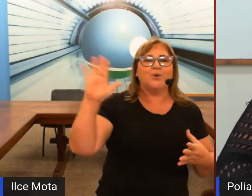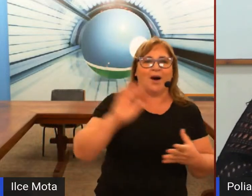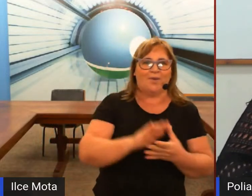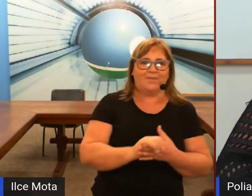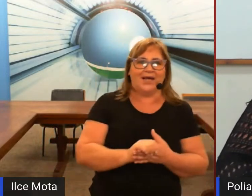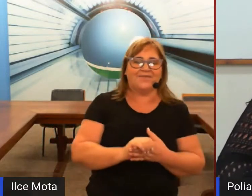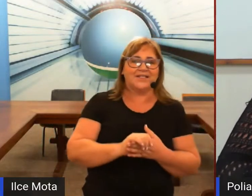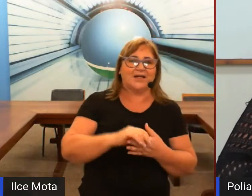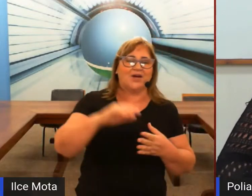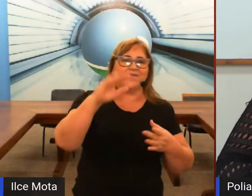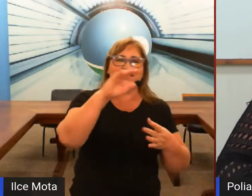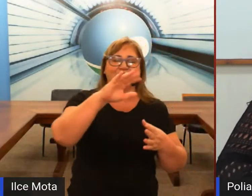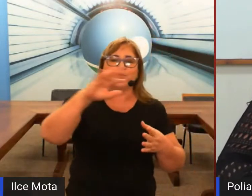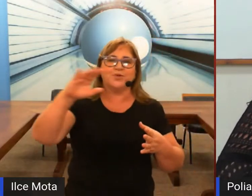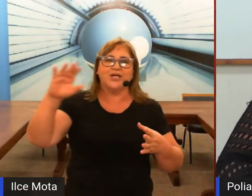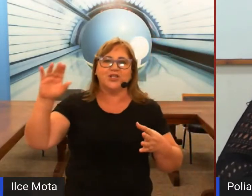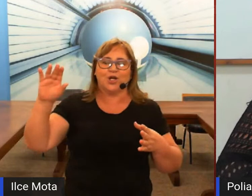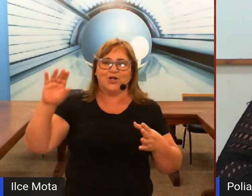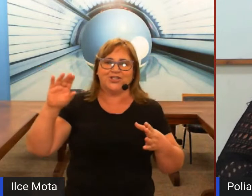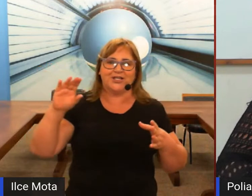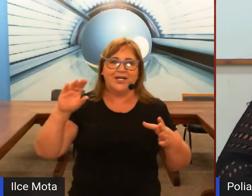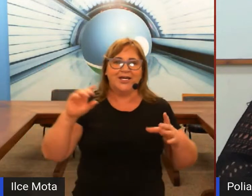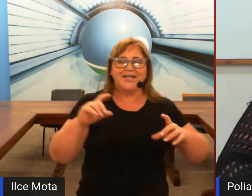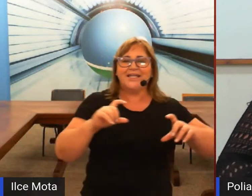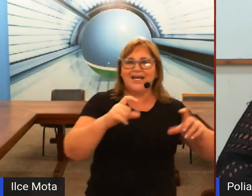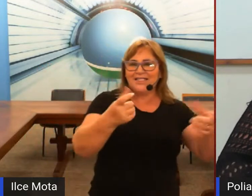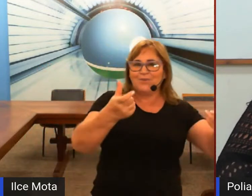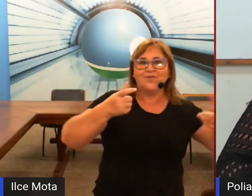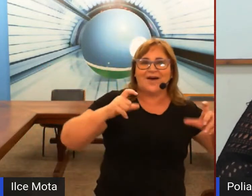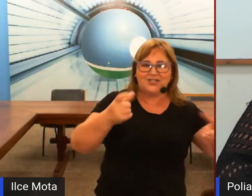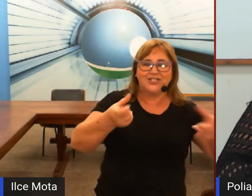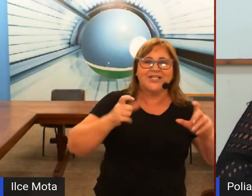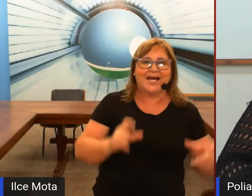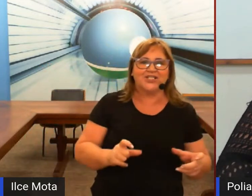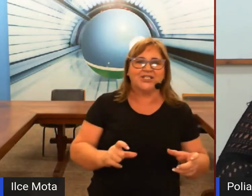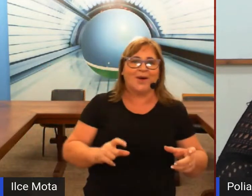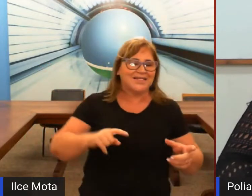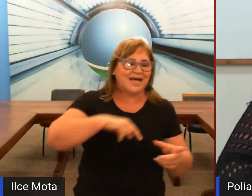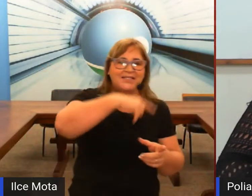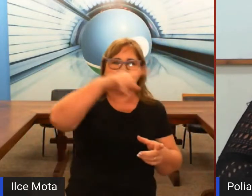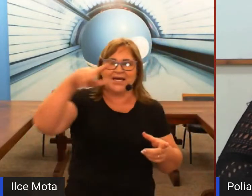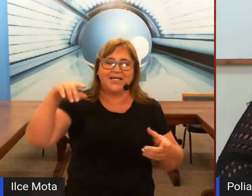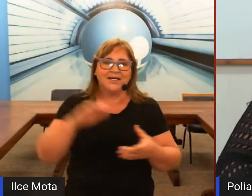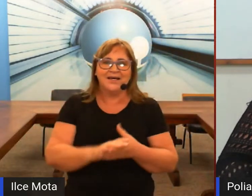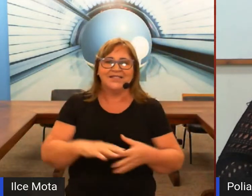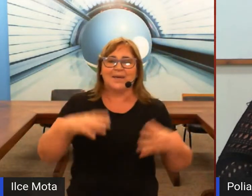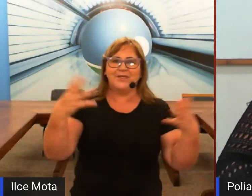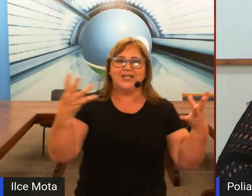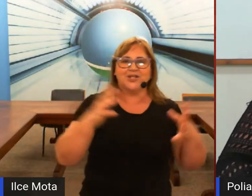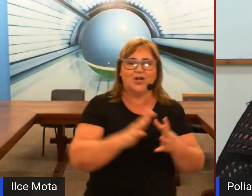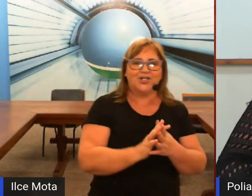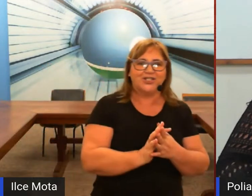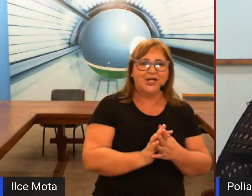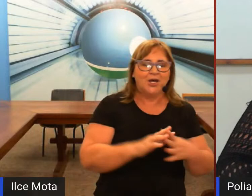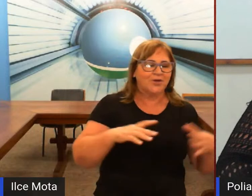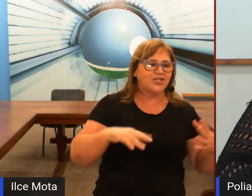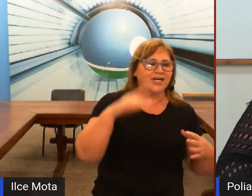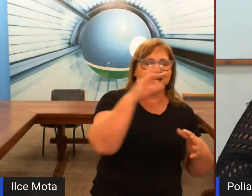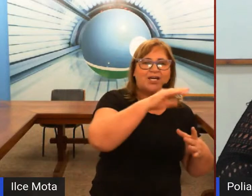manual ela conversava tudo por dantilologia e criança é muito fácil de interagir então a sala inteira sabia dantilologia quando eu cheguei lá